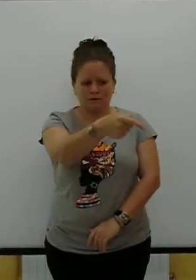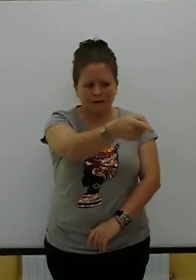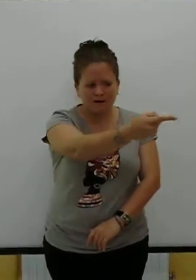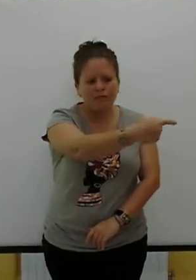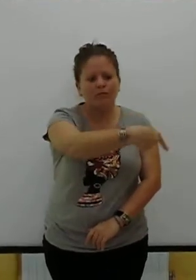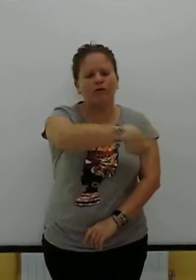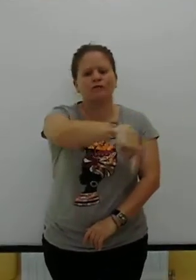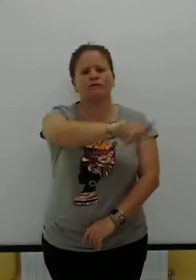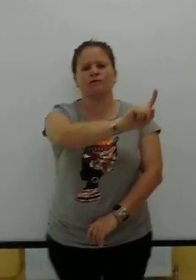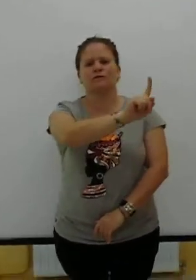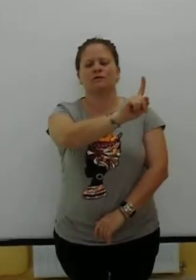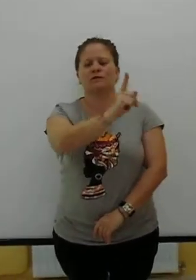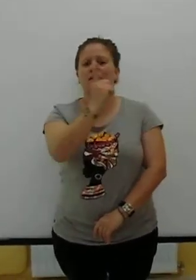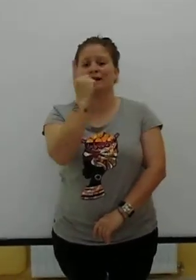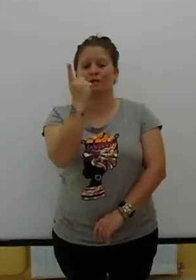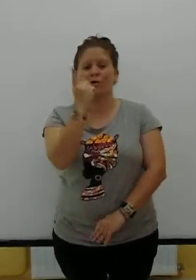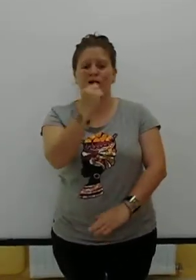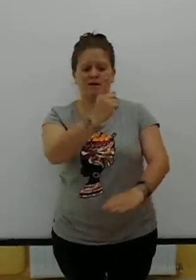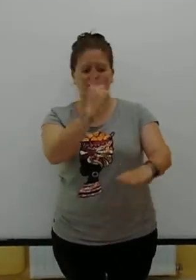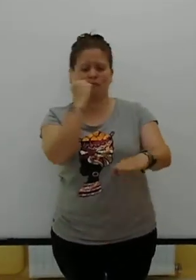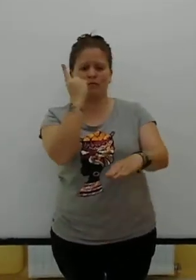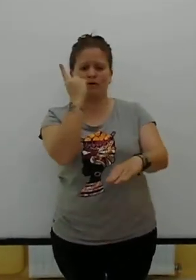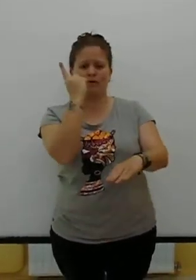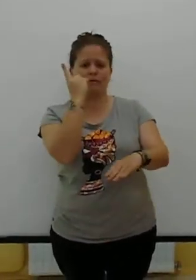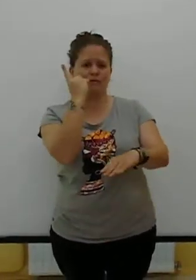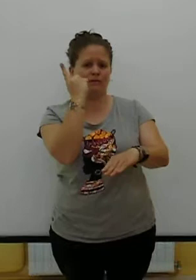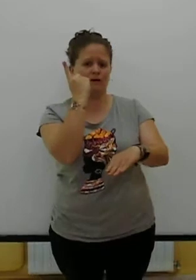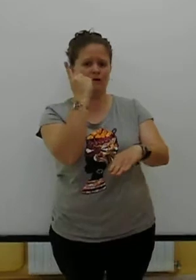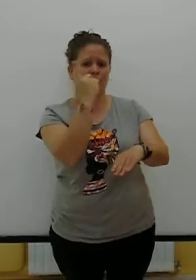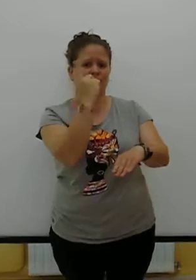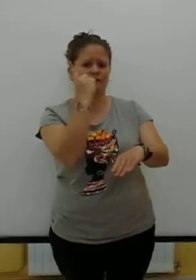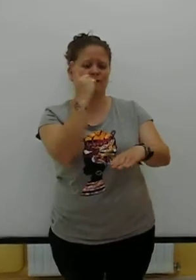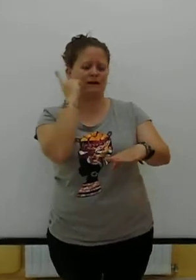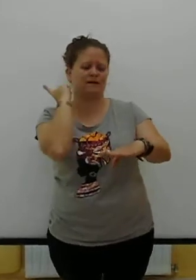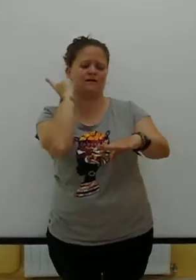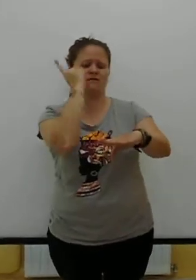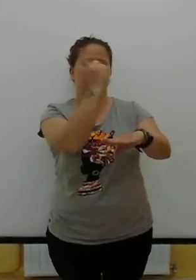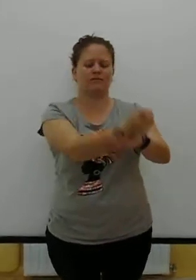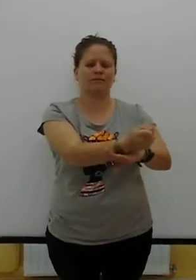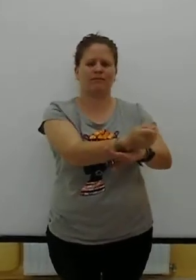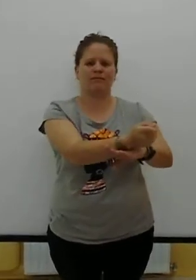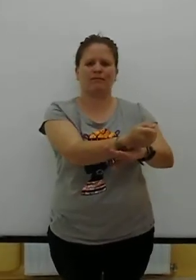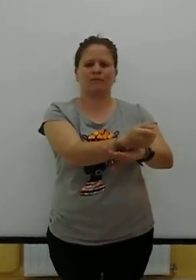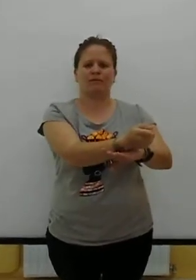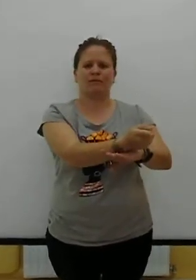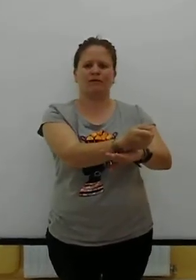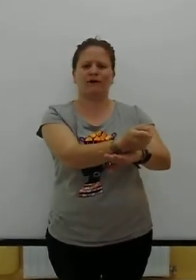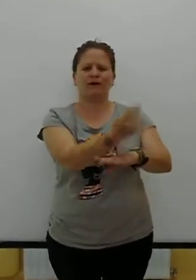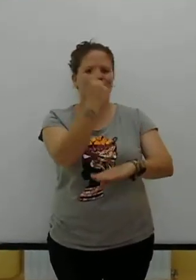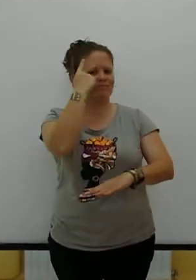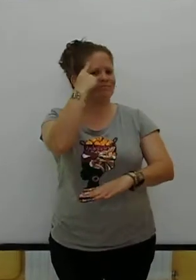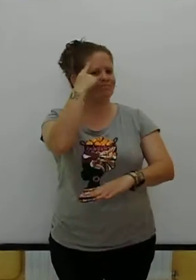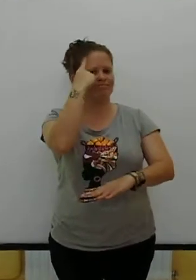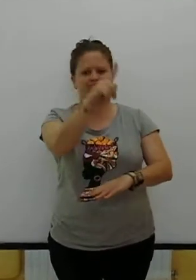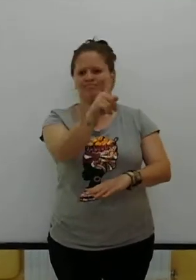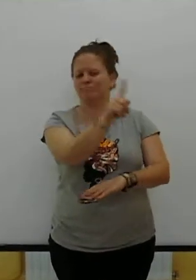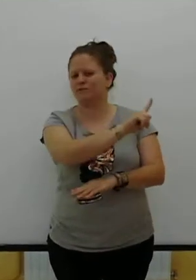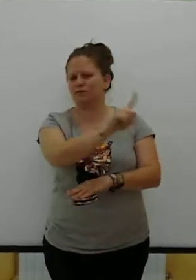a ver, vosotros, y ahora igual, pero mirad de dónde salí de aquí Mandar, no